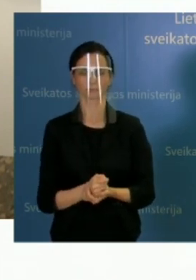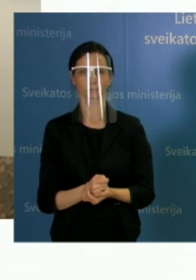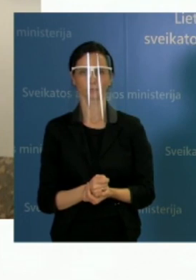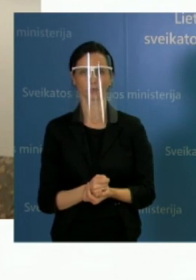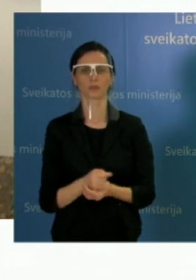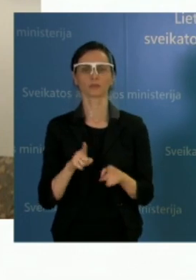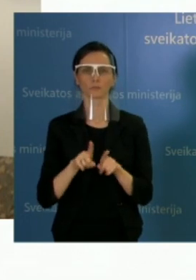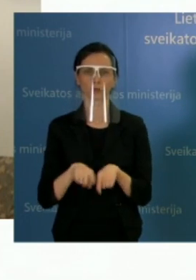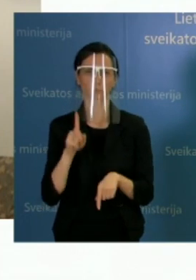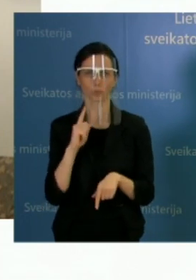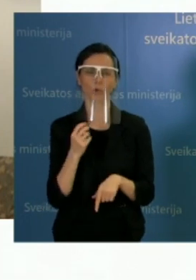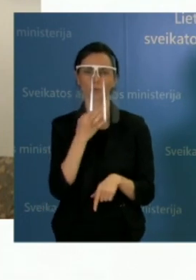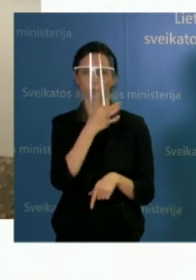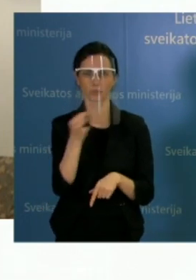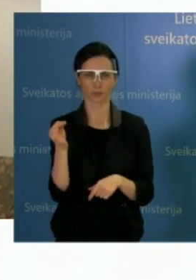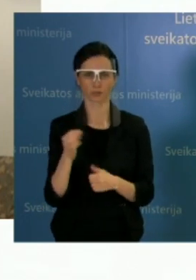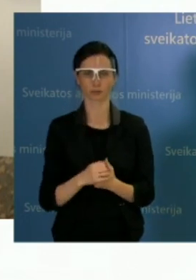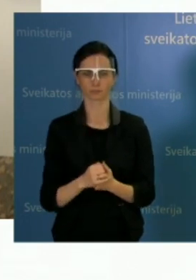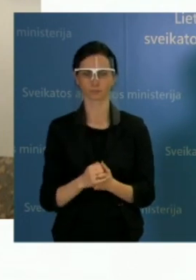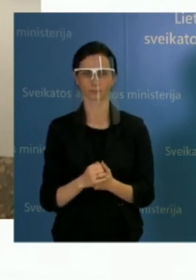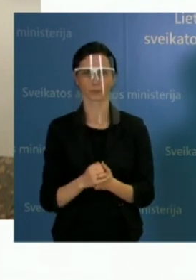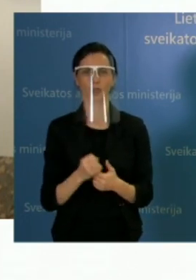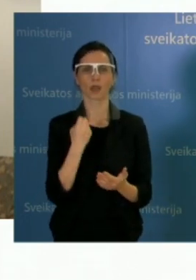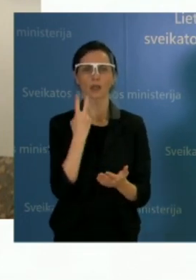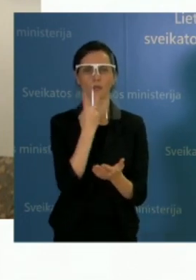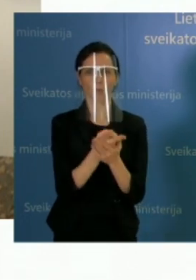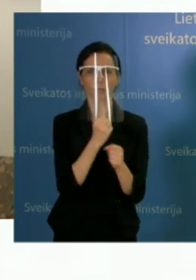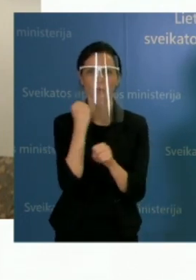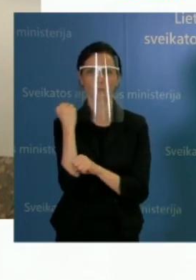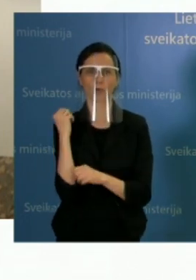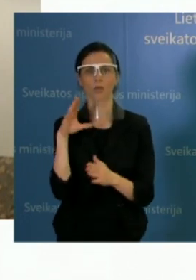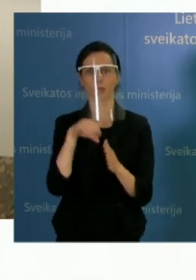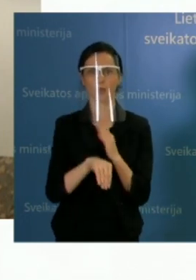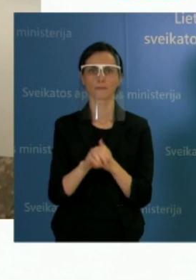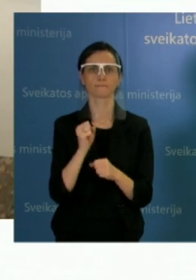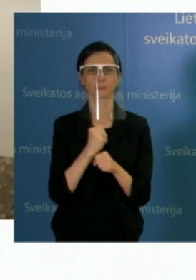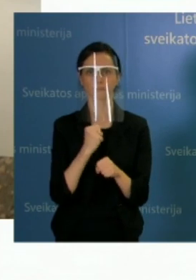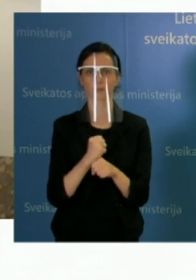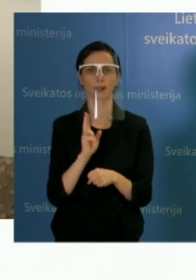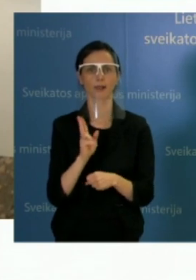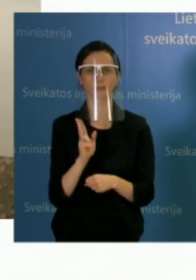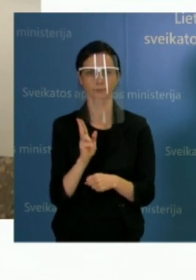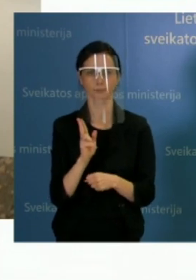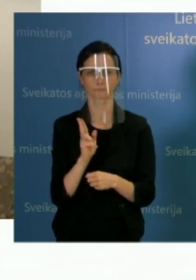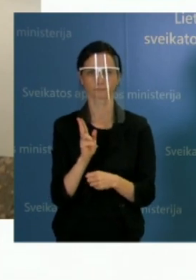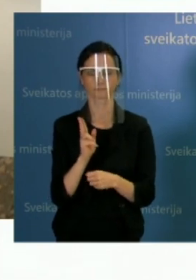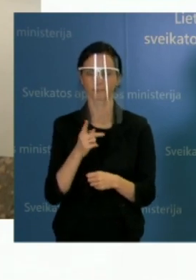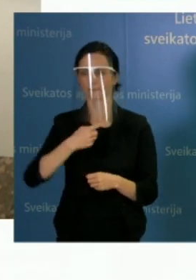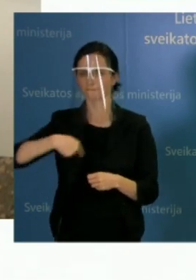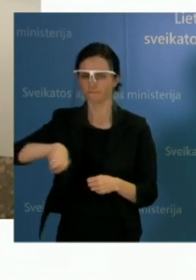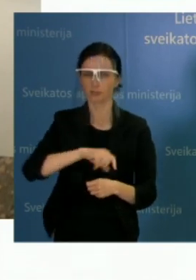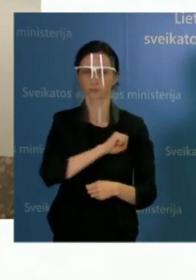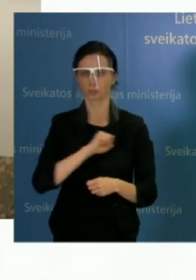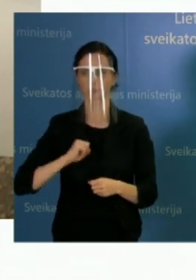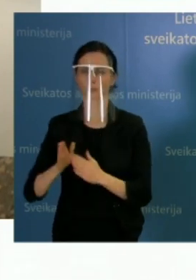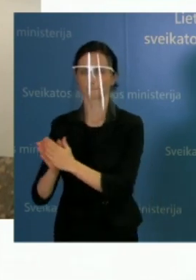pasakyti. Personalų klausimas yra sprendžiamas tikrai mobilizuojant visus gydytojus, kiek